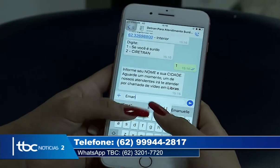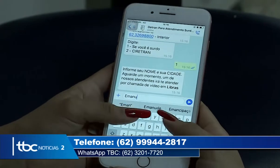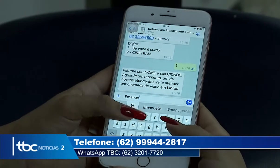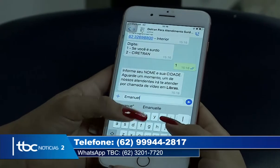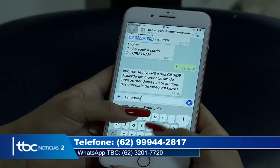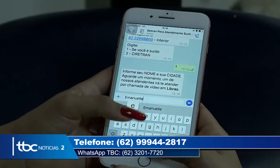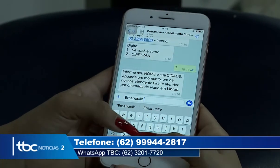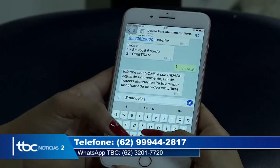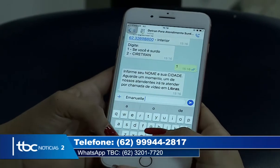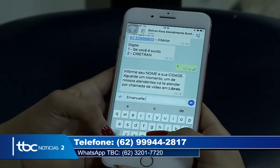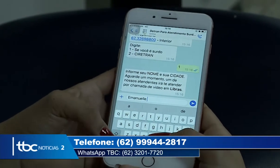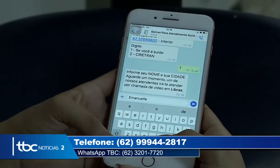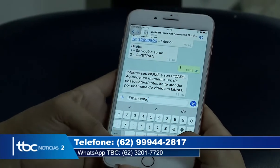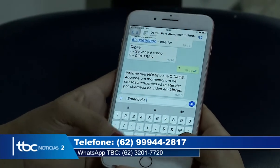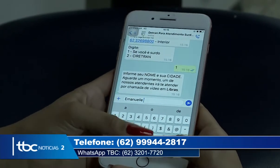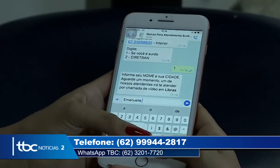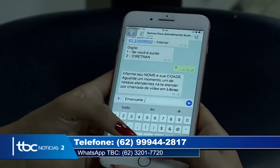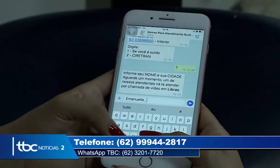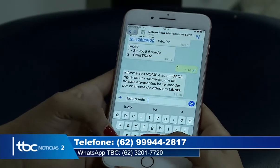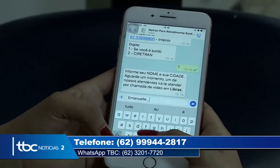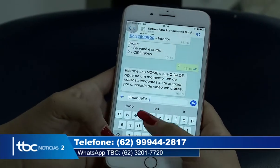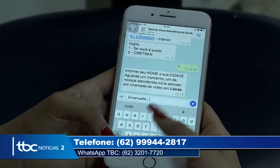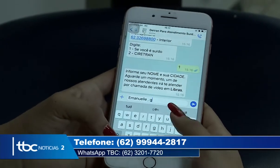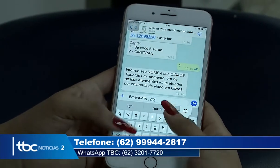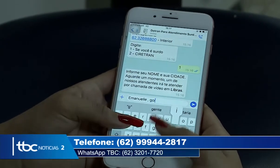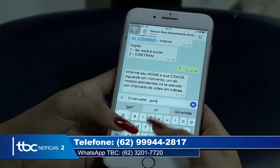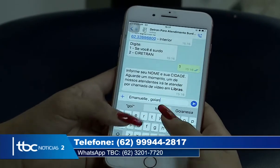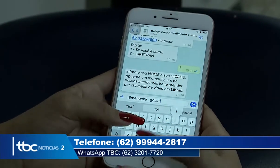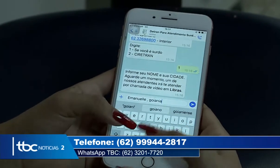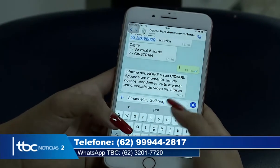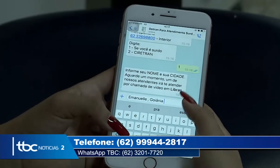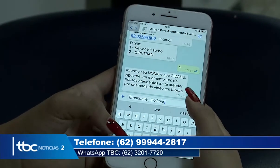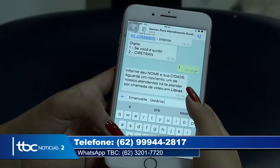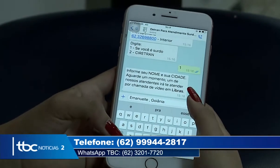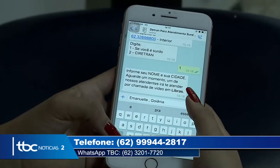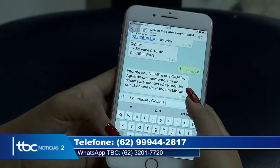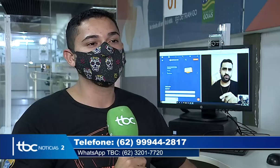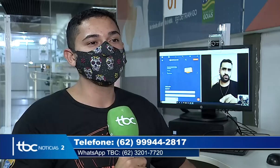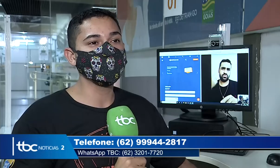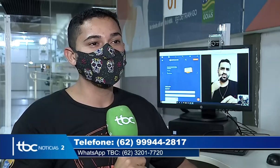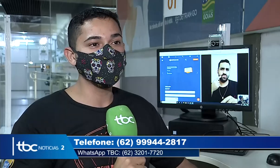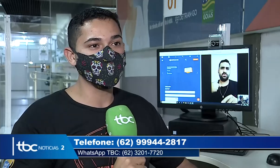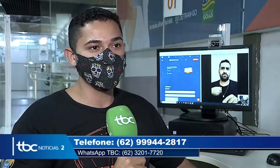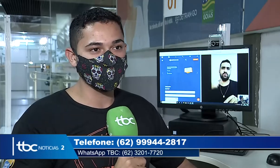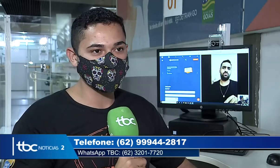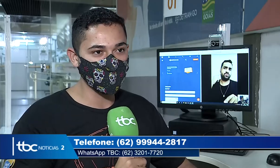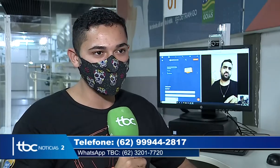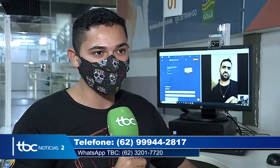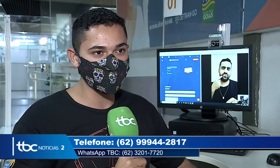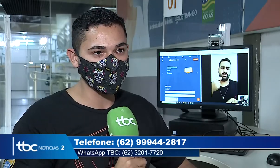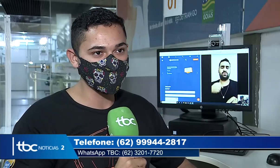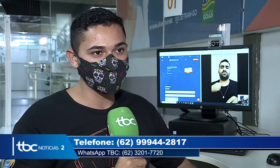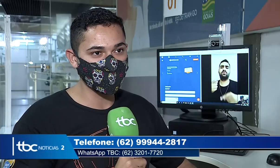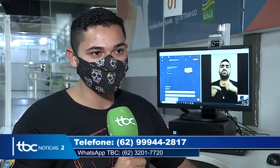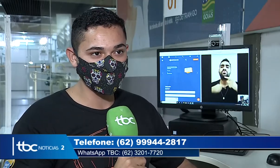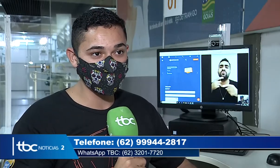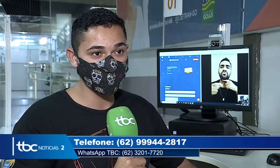só solicitar a opção número 2, que o intérprete vai traduzir o atendimento. Para chegar a informação a pessoa surda é difícil.